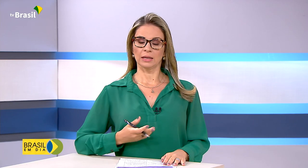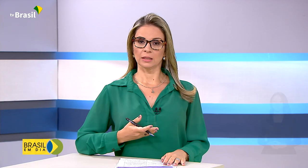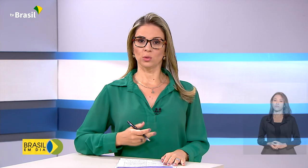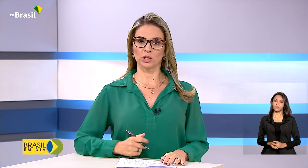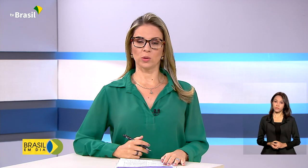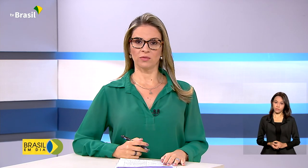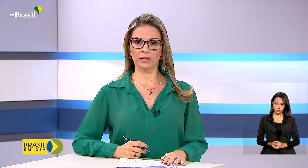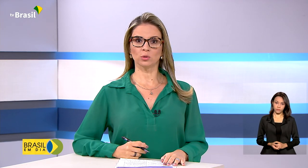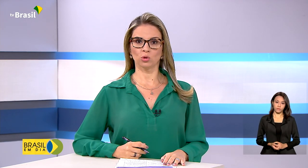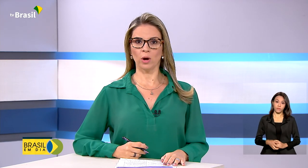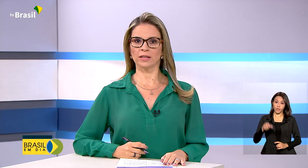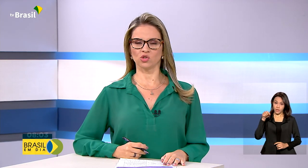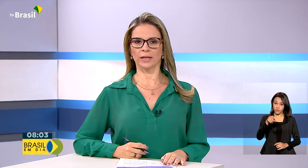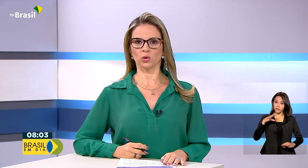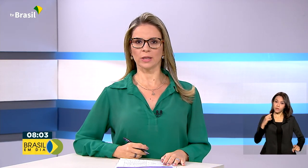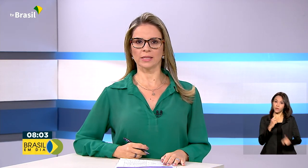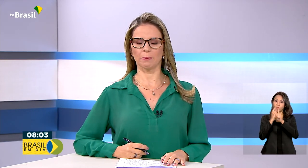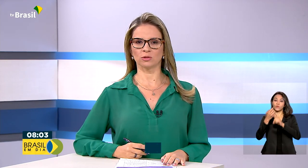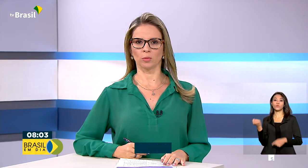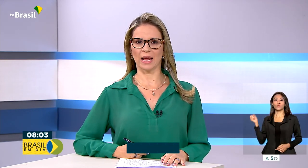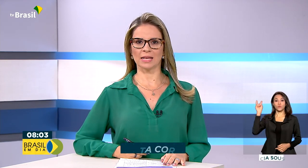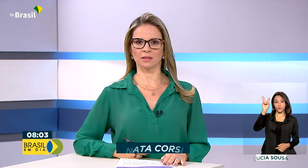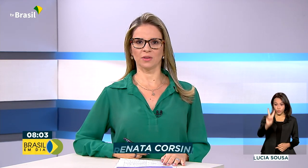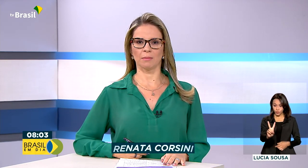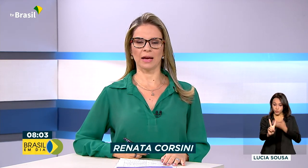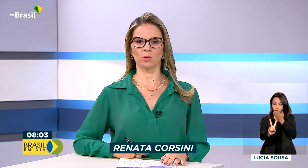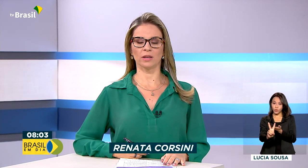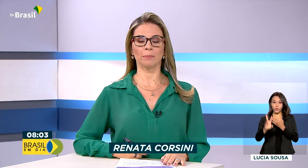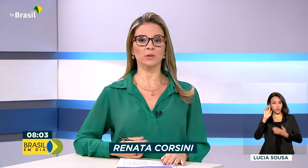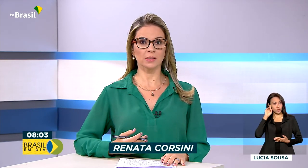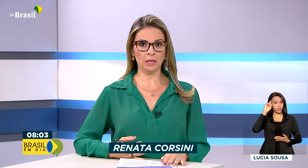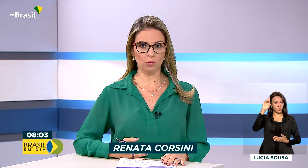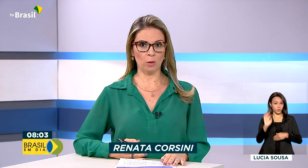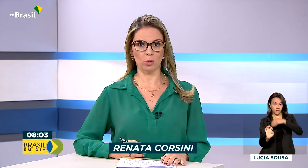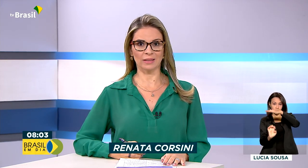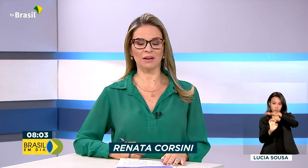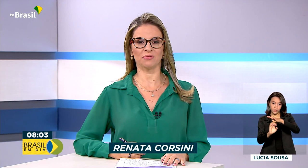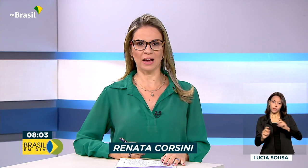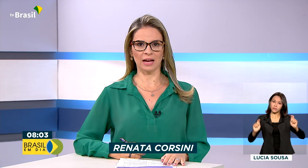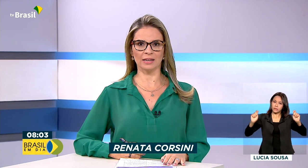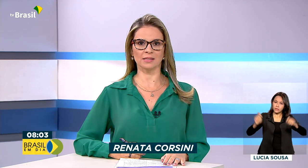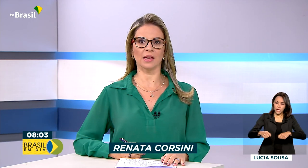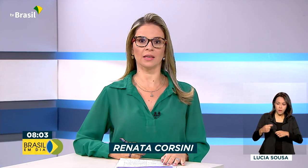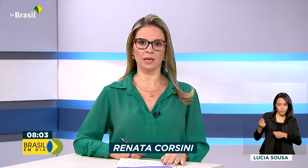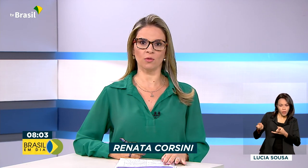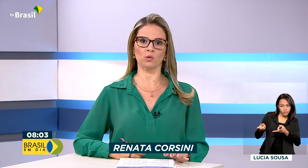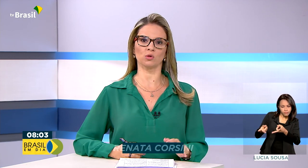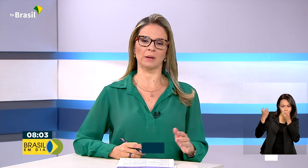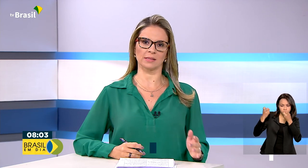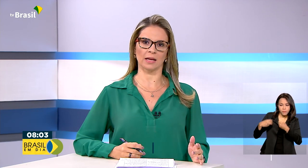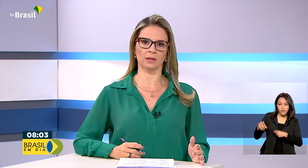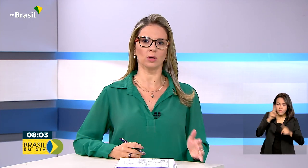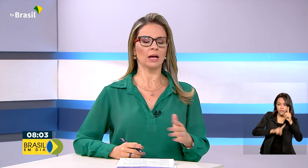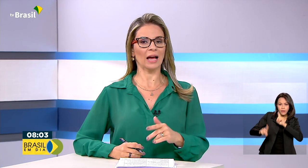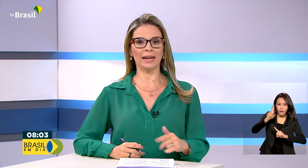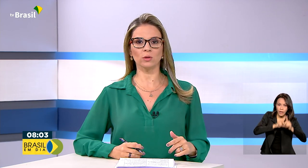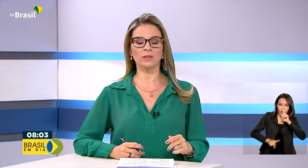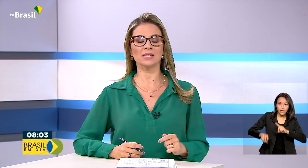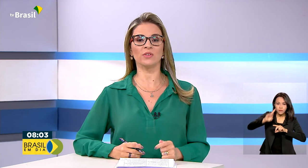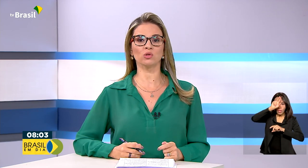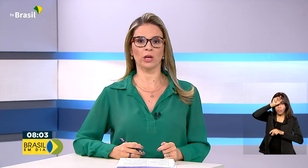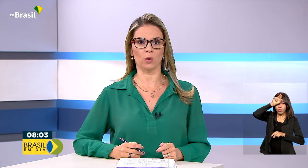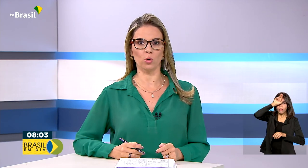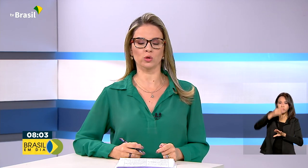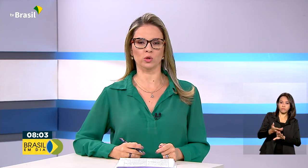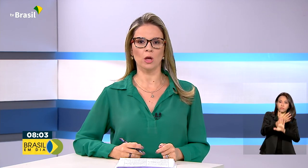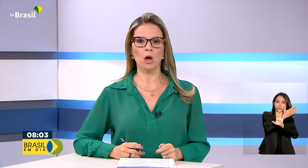E durante o evento, dois diretores da Petrobras afirmaram que é possível apontar falhas e equívocos do passado, além do